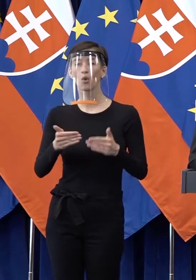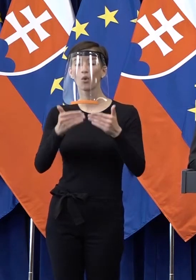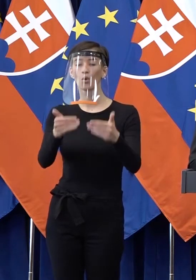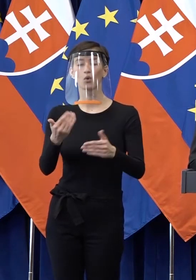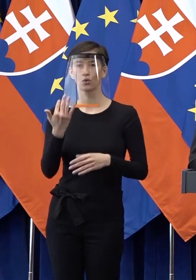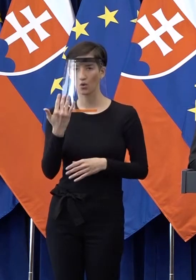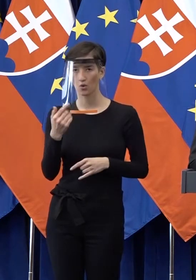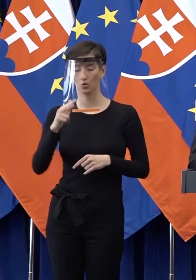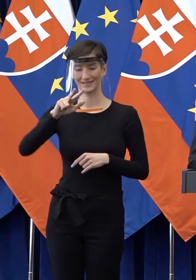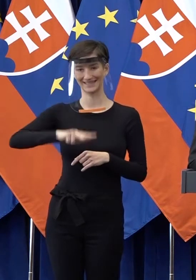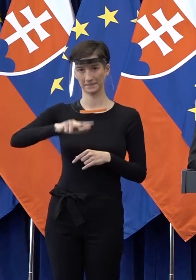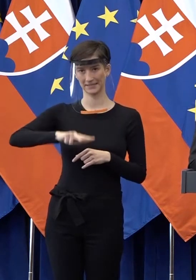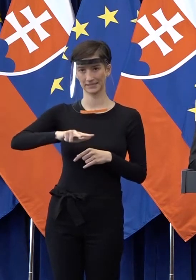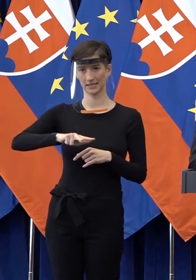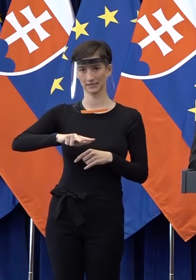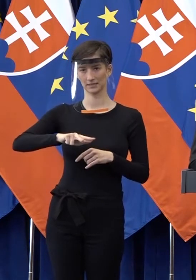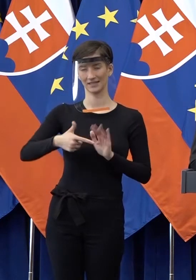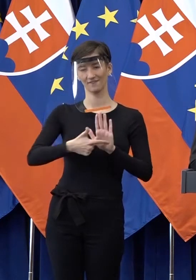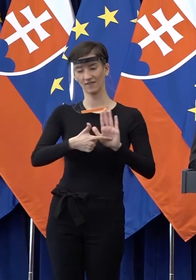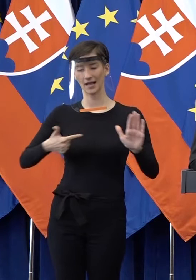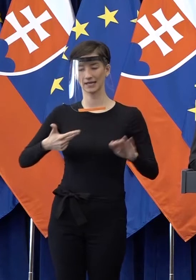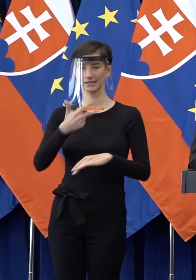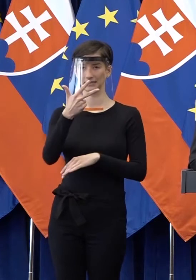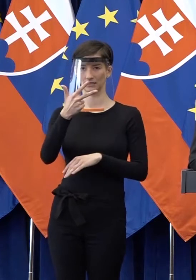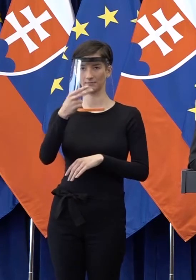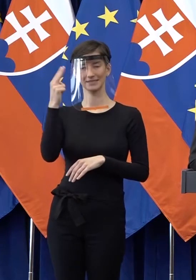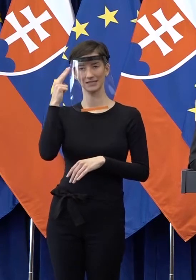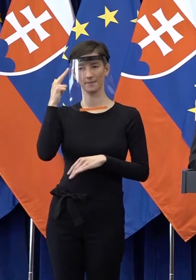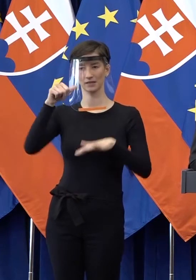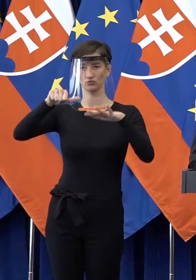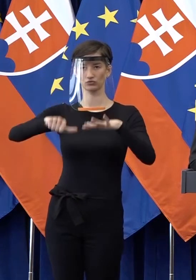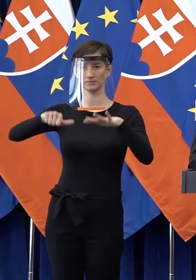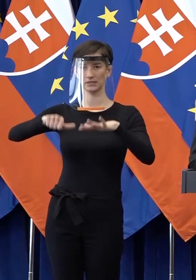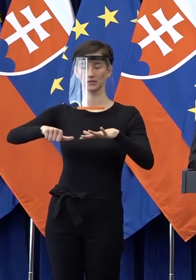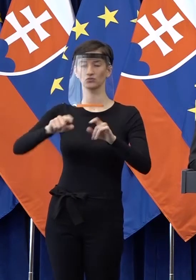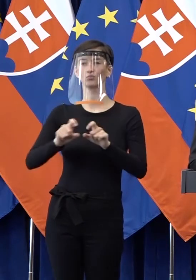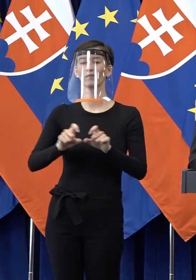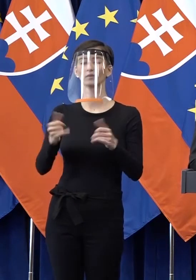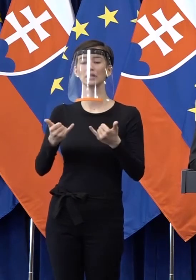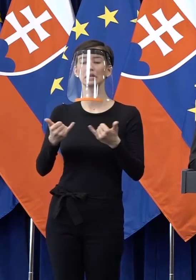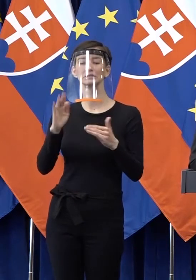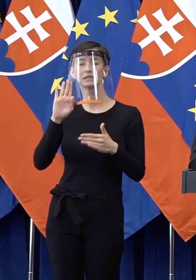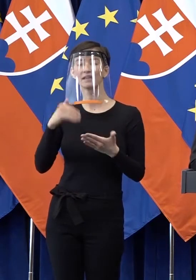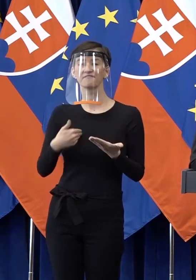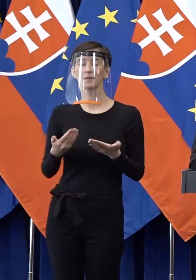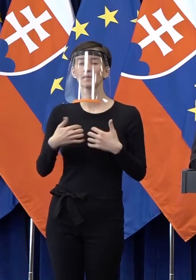dokonca dvakrát opakovane, to znamená tri plus tri mesiace, keďže dnes nikto nevie presne, ako sa tá kríza bude v najbližších týždňoch